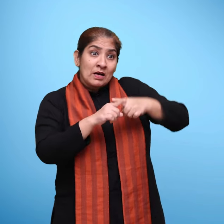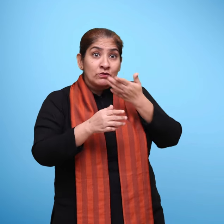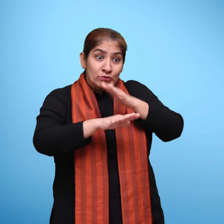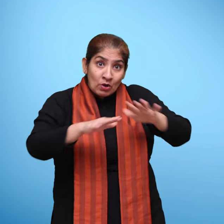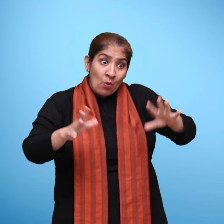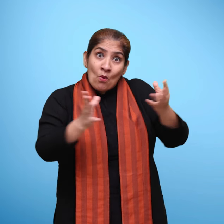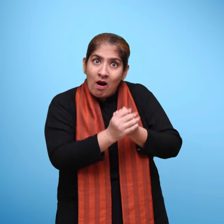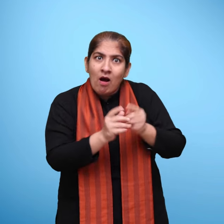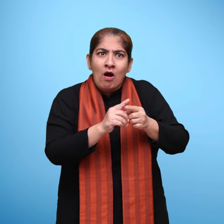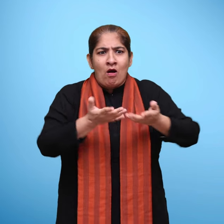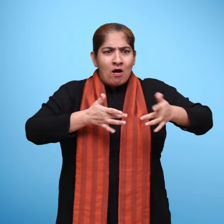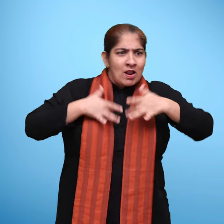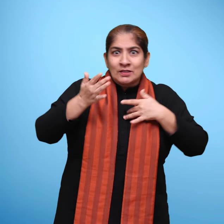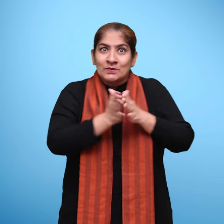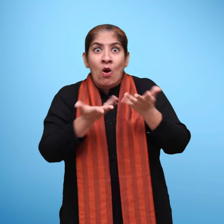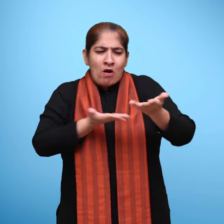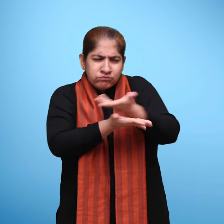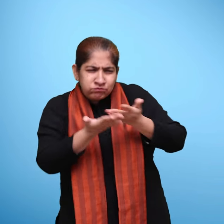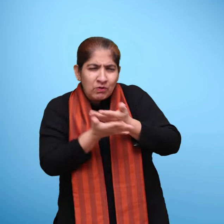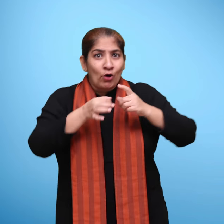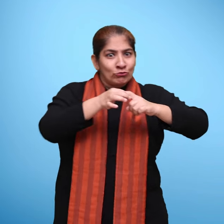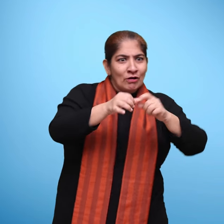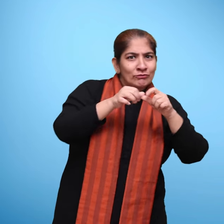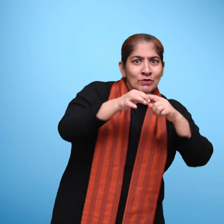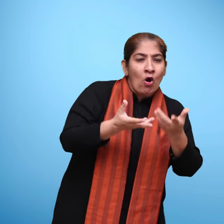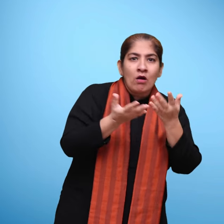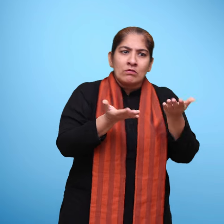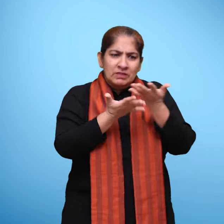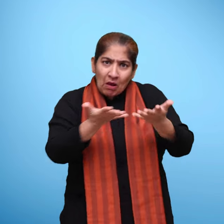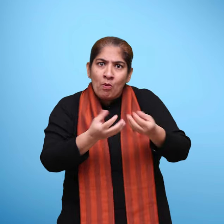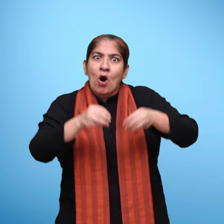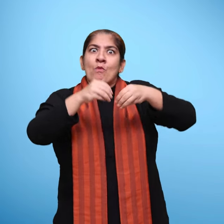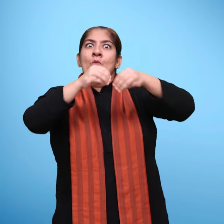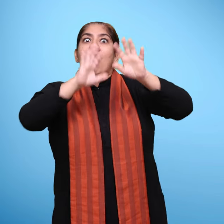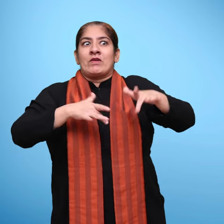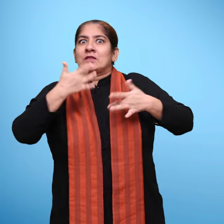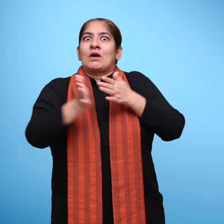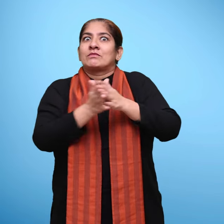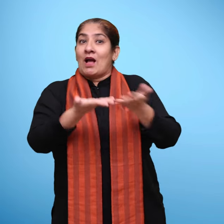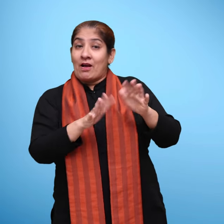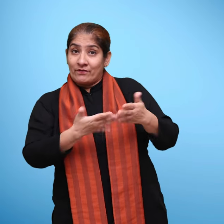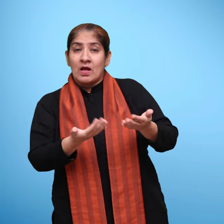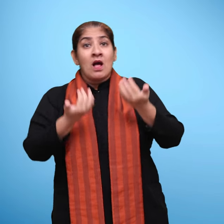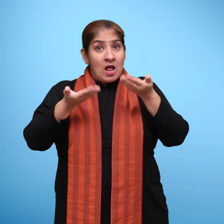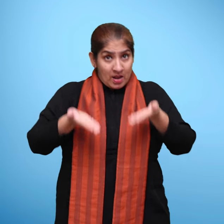तरीके से पच्चों के साथ मिलकर रच सकते हैं। यहां बस कुछ सुझहब